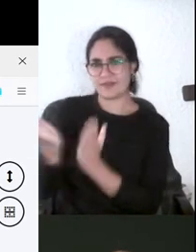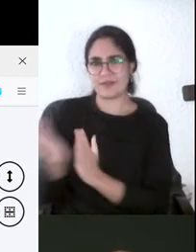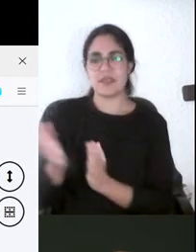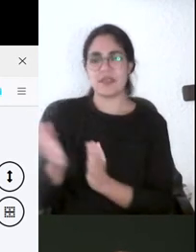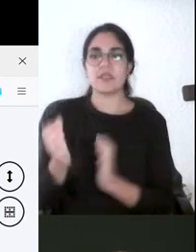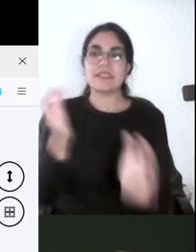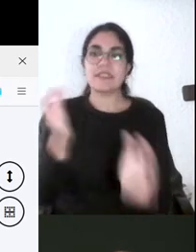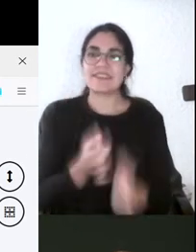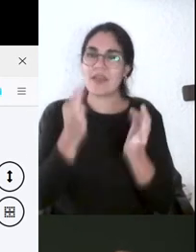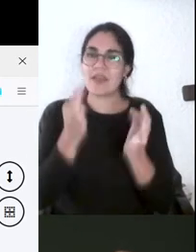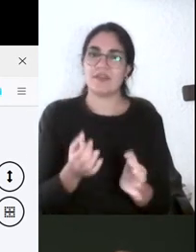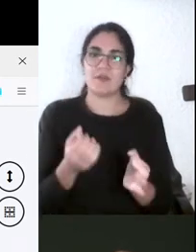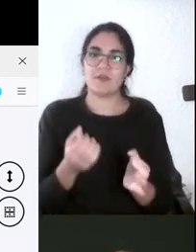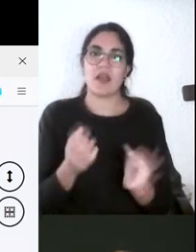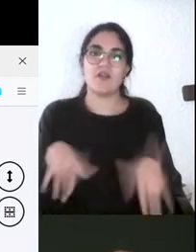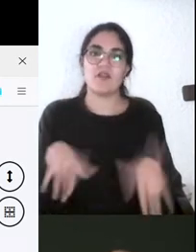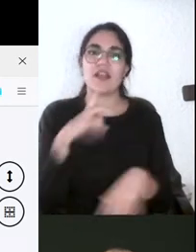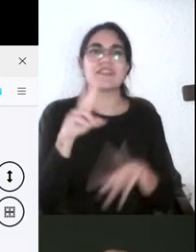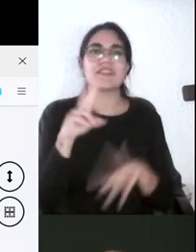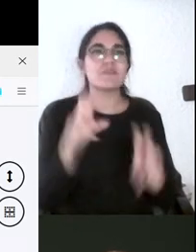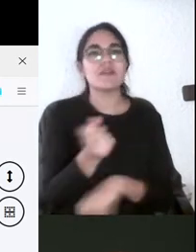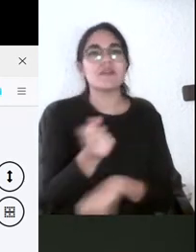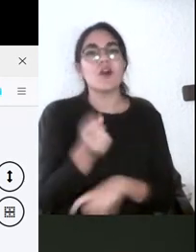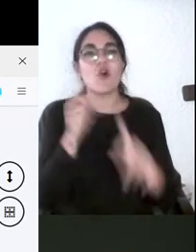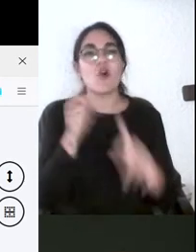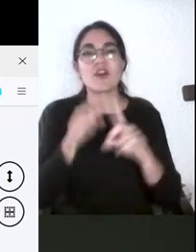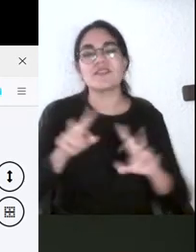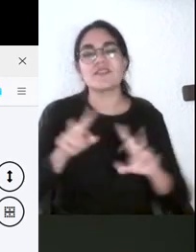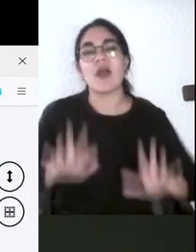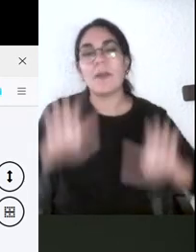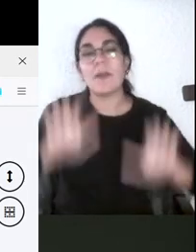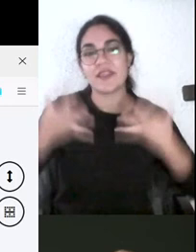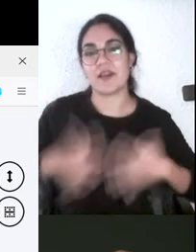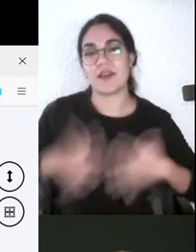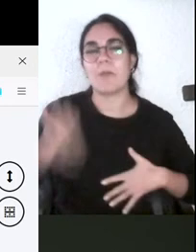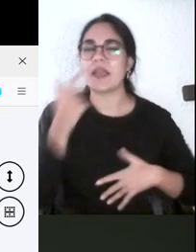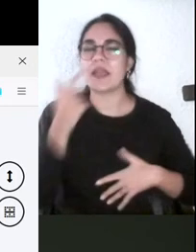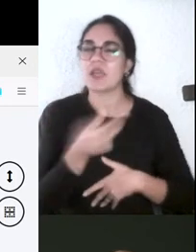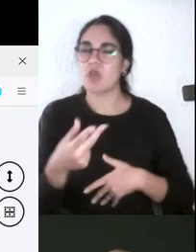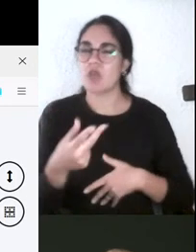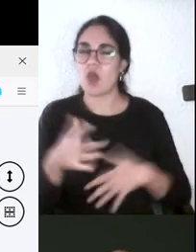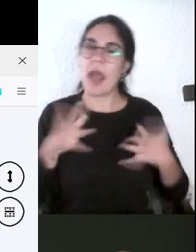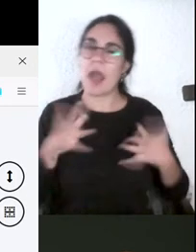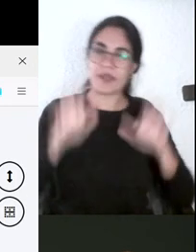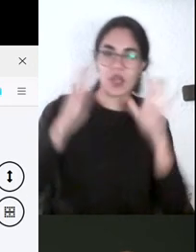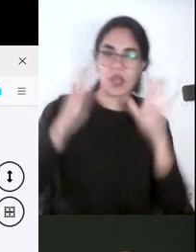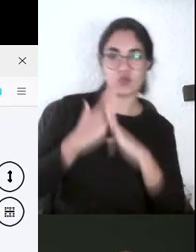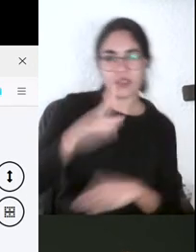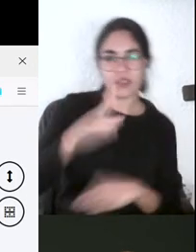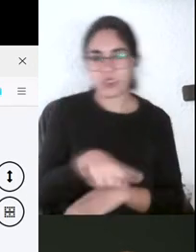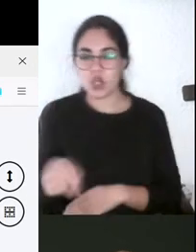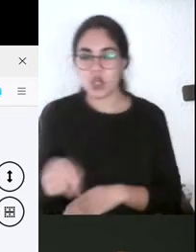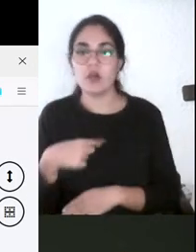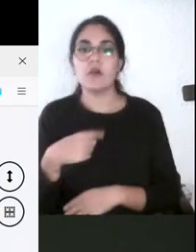se evalúan los mismos resultados de aprendizaje y vamos a exigir a los alumnos que salgan preparados para que puedan competir no sé dónde